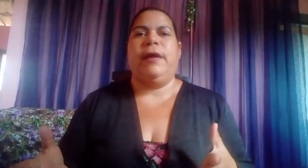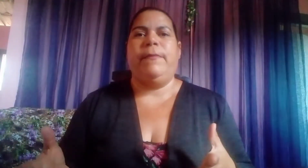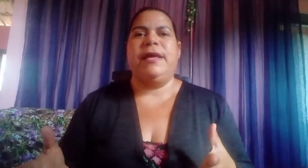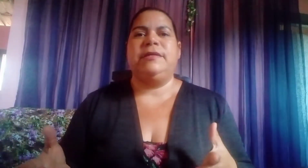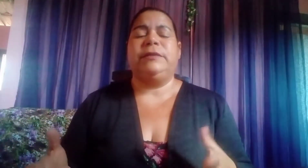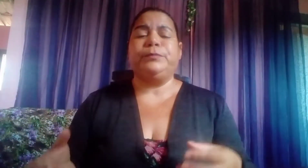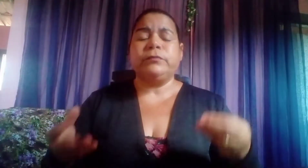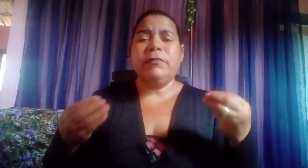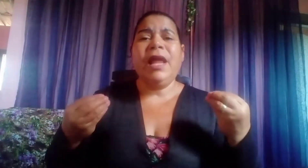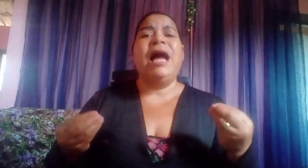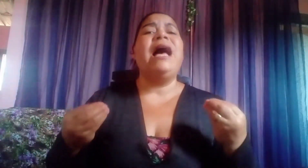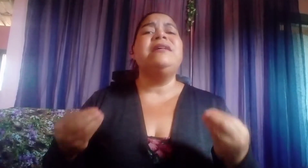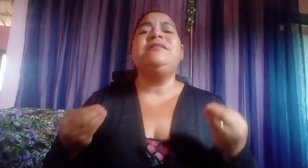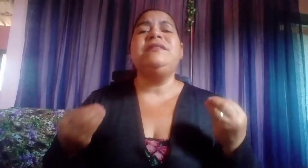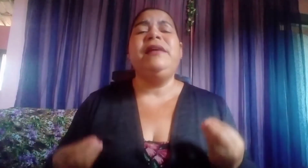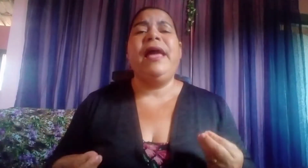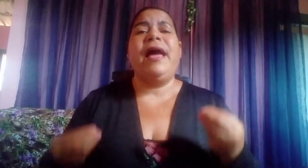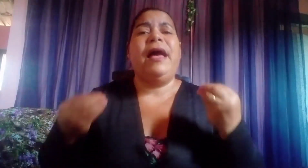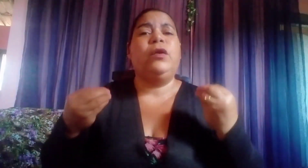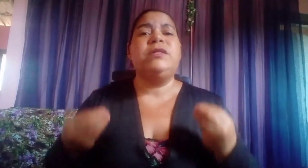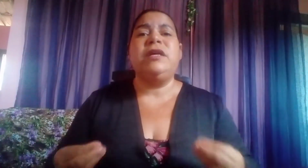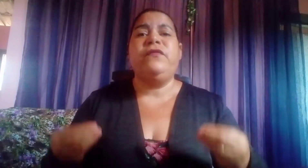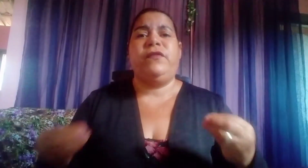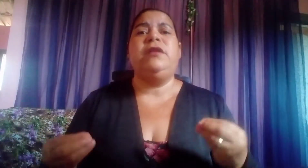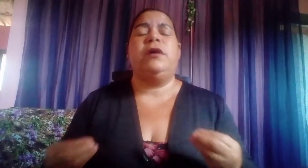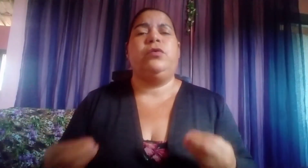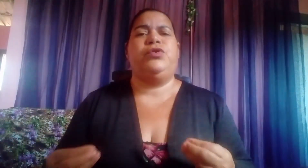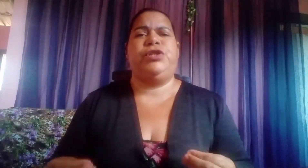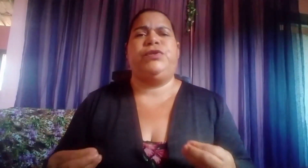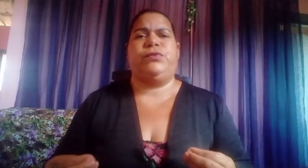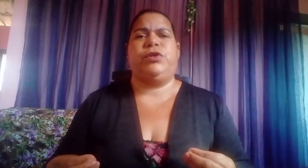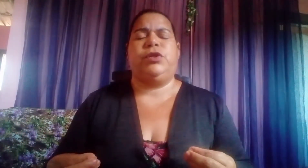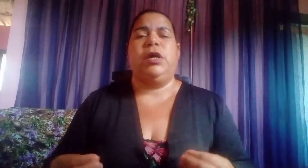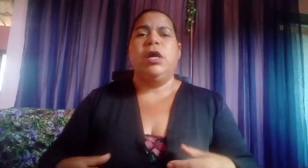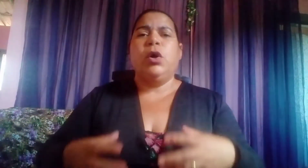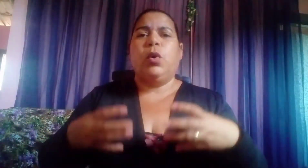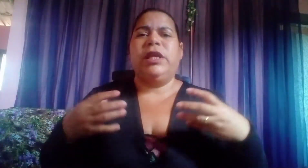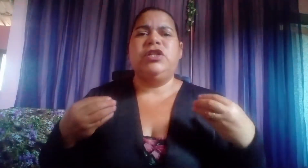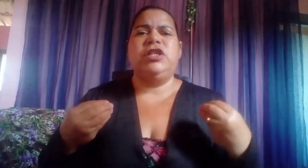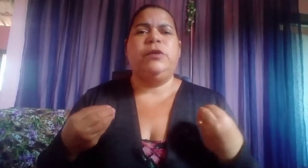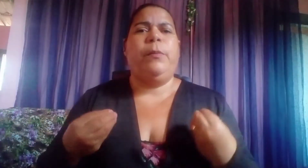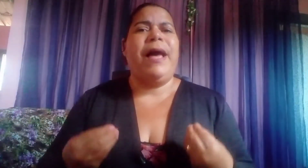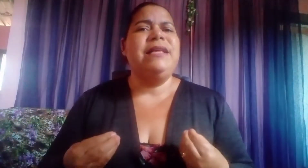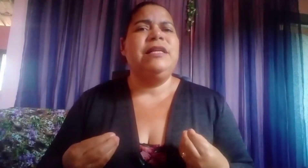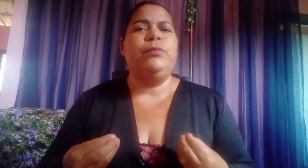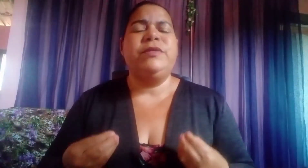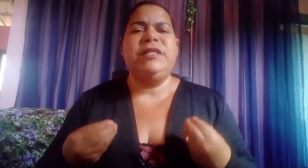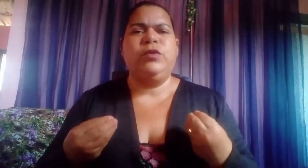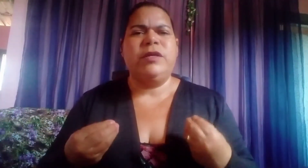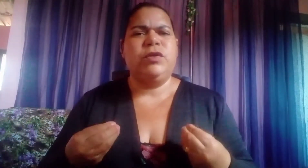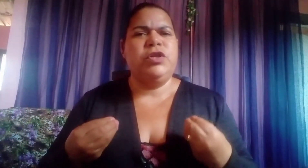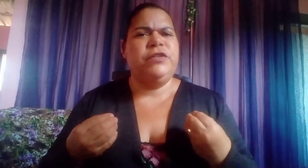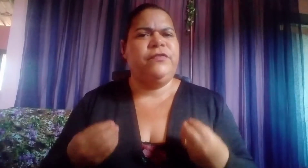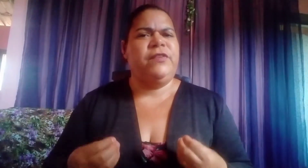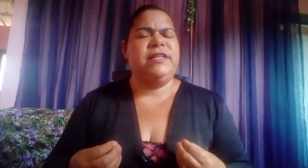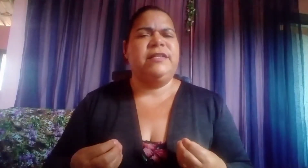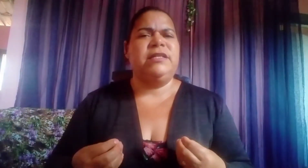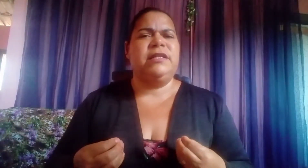cabeça? Assim é a nossa vida com Jesus. Quando a gente passa por situações difíceis,